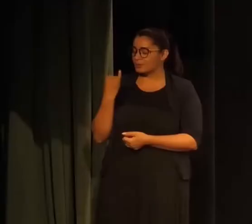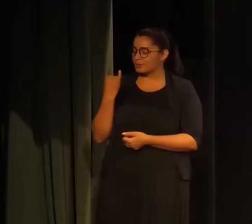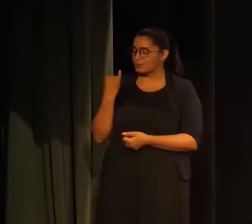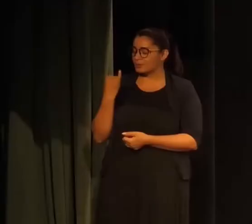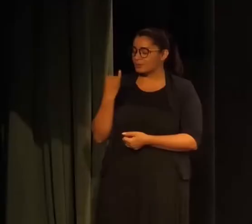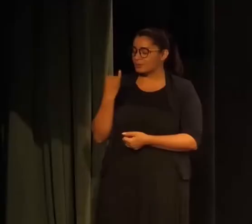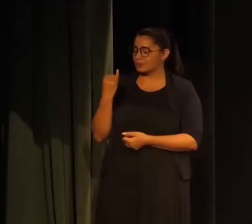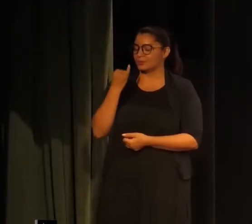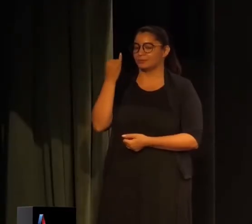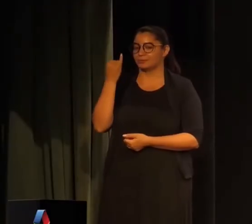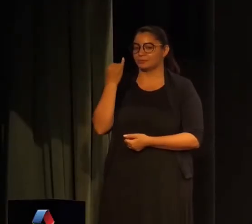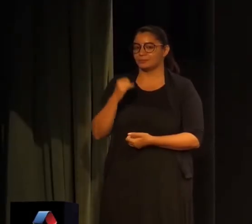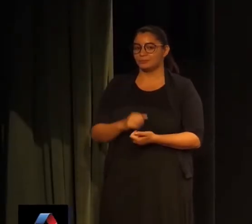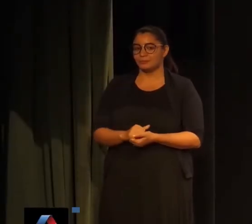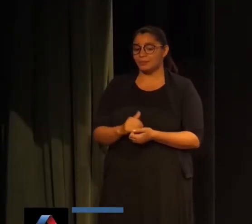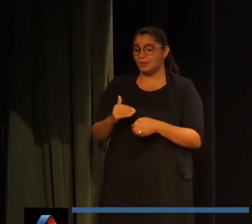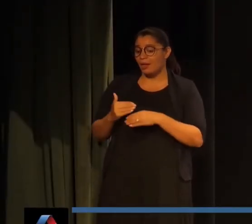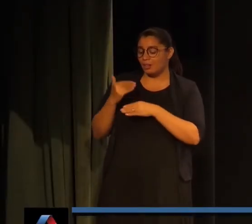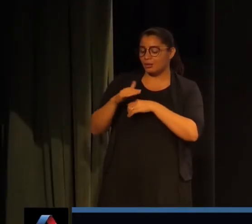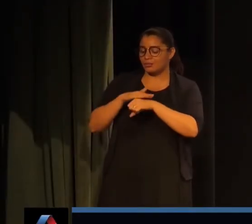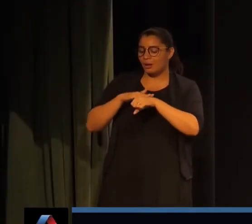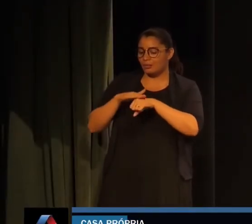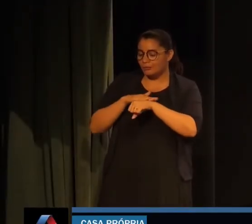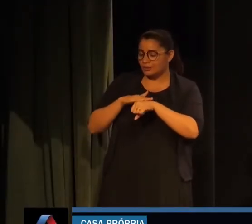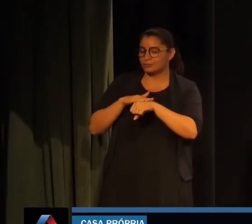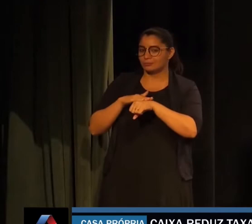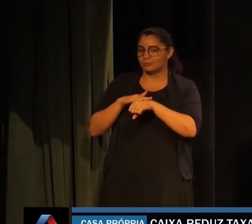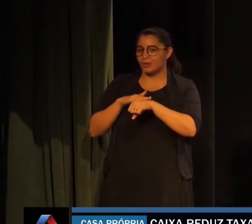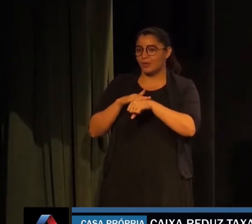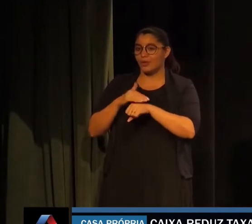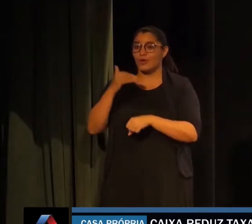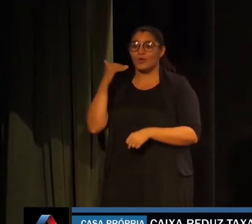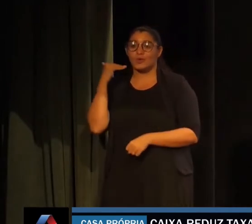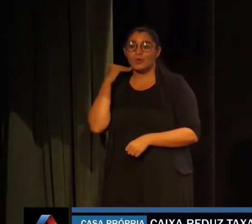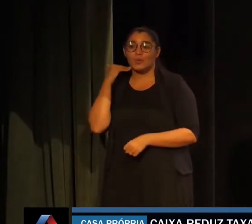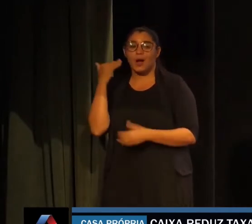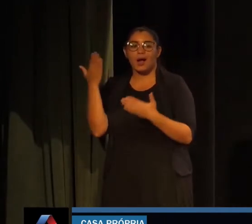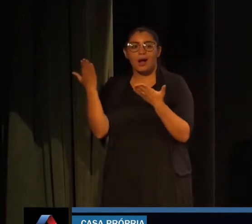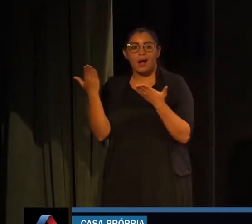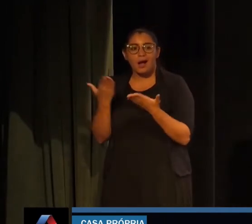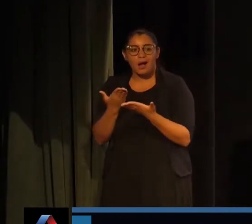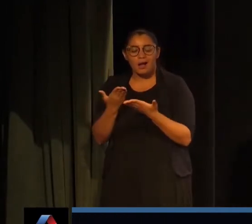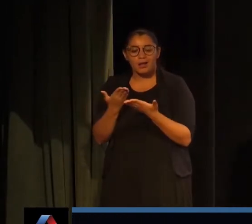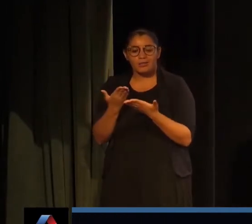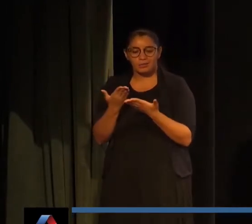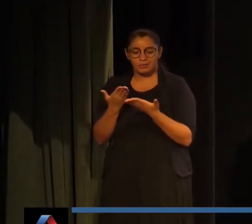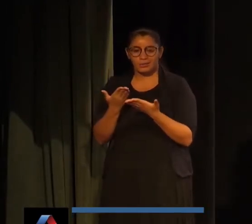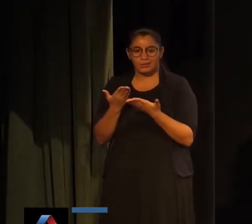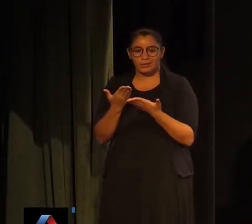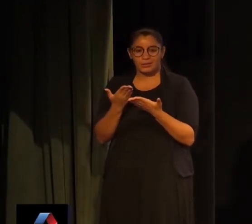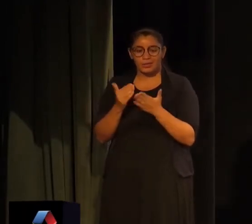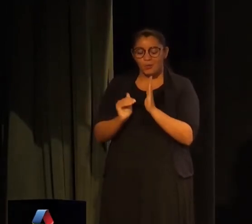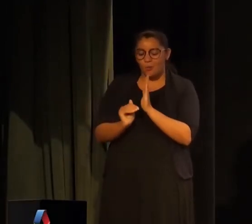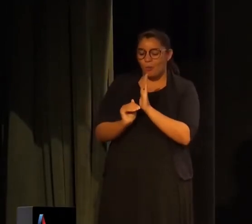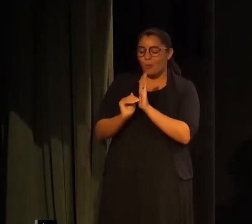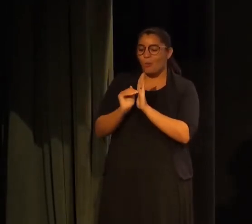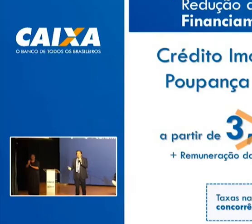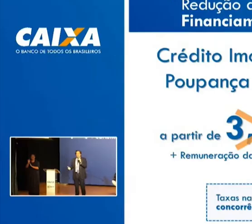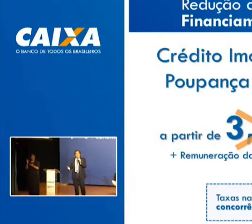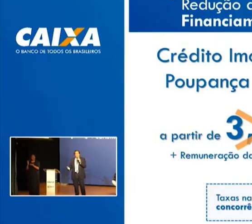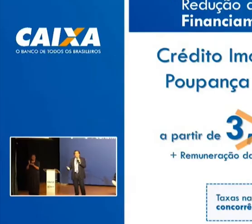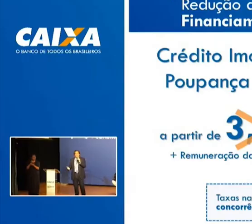Oliveira. Durante o anúncio do presidente da Caixa Econômica Federal, Pedro Guimarães, ele disse que será possível